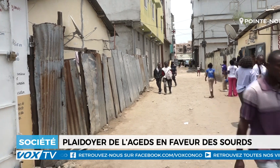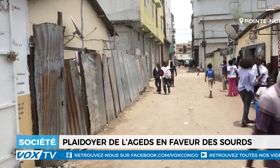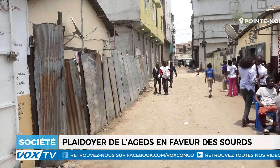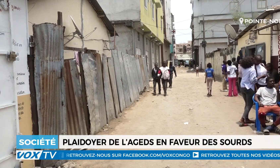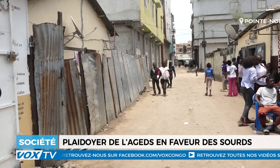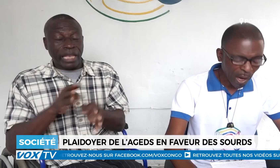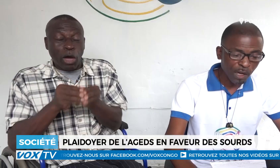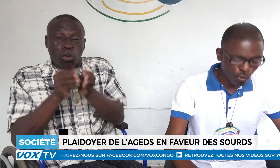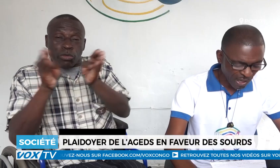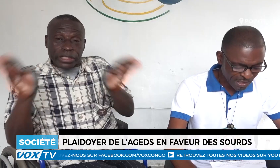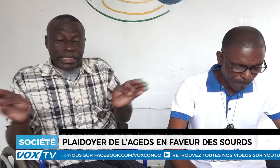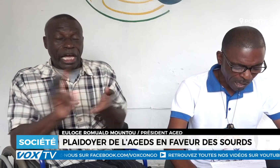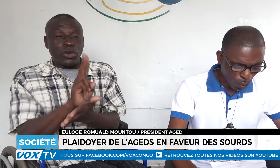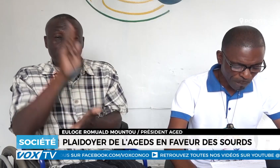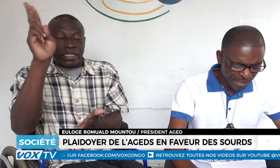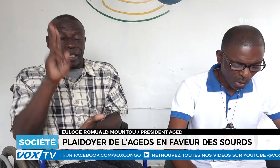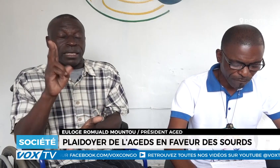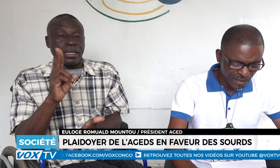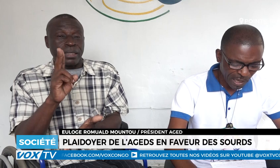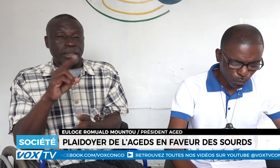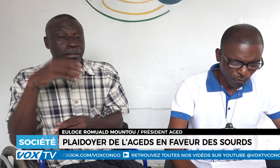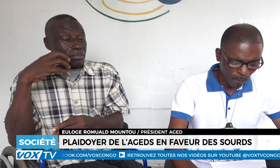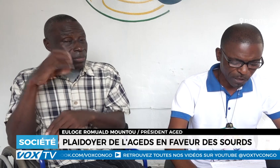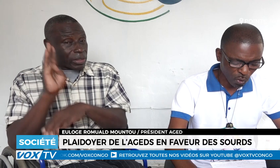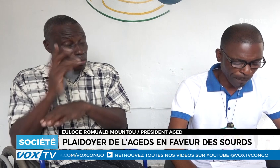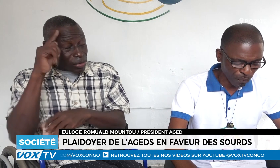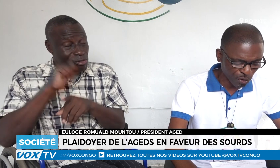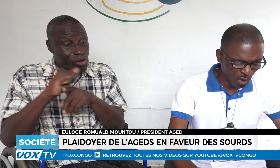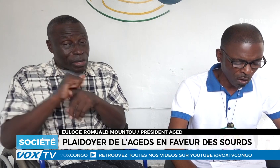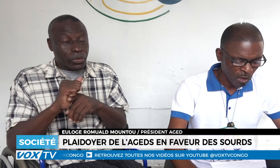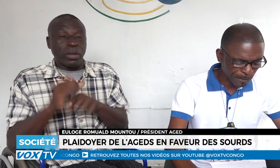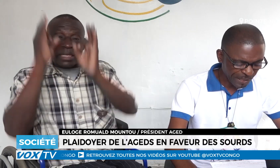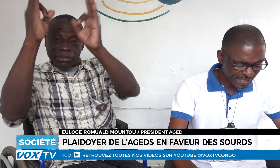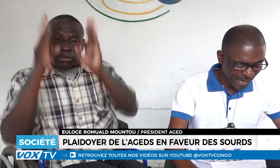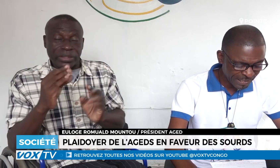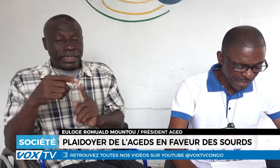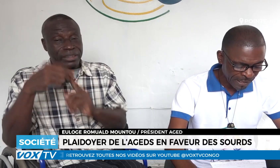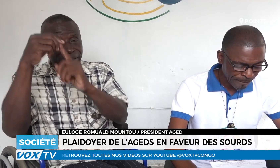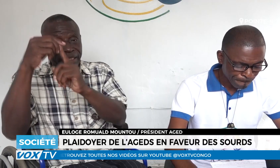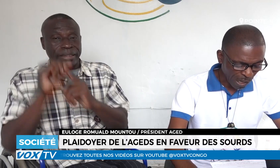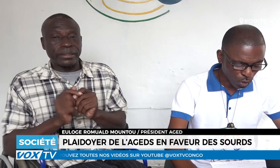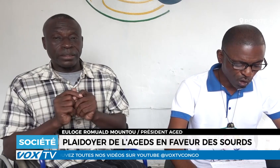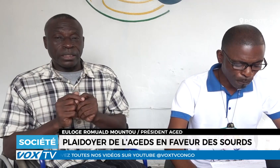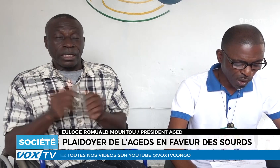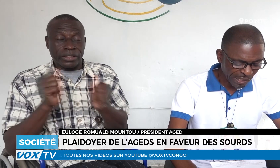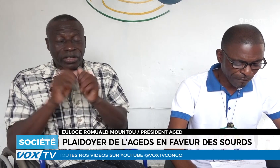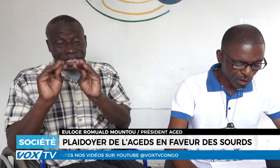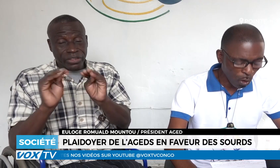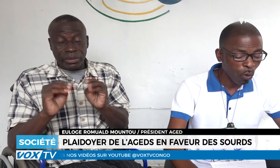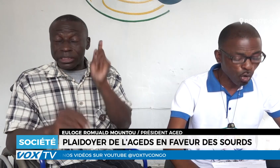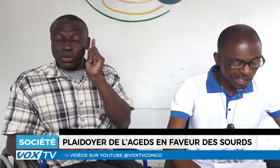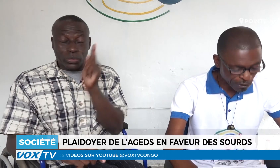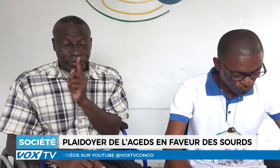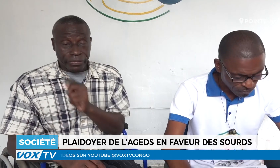La réouverture à l'université Marangwabi de la filière de formation des professeurs spécialisés à l'enseignement des